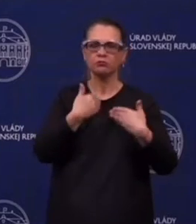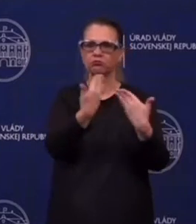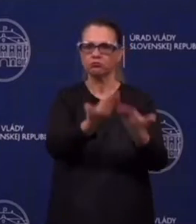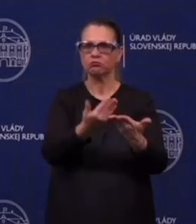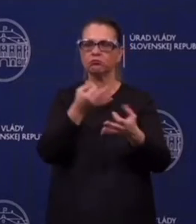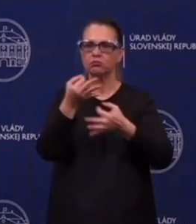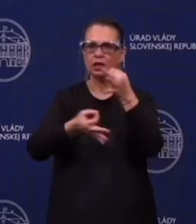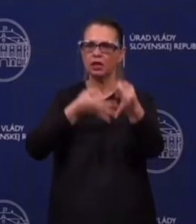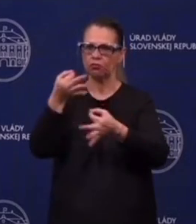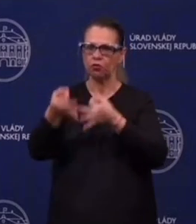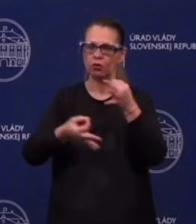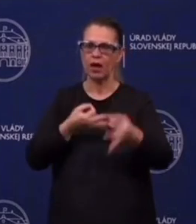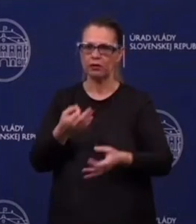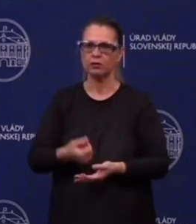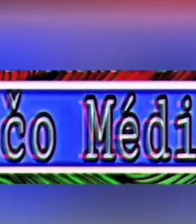strany ozbrojených síl predstavené.